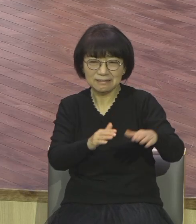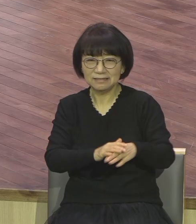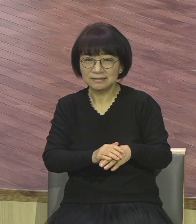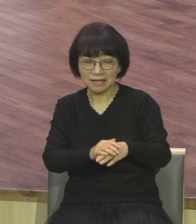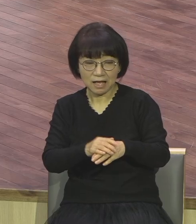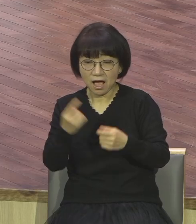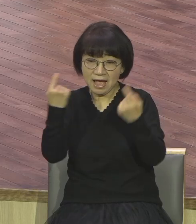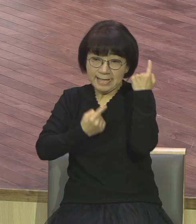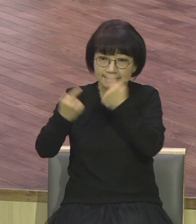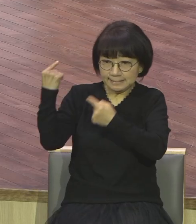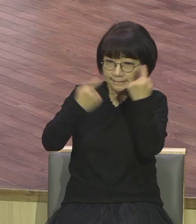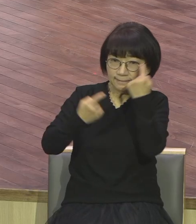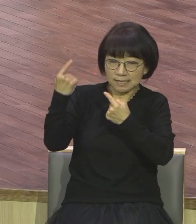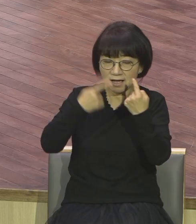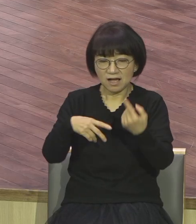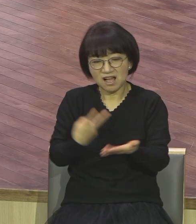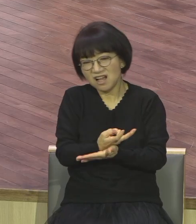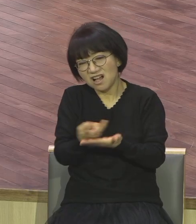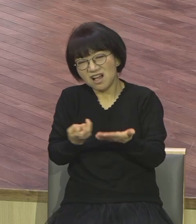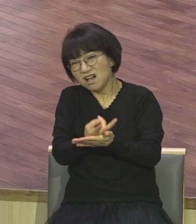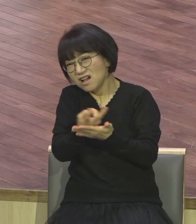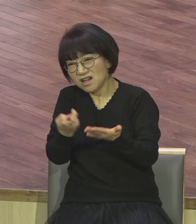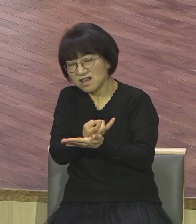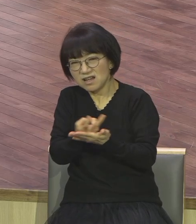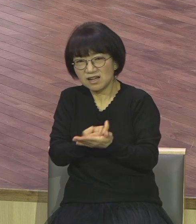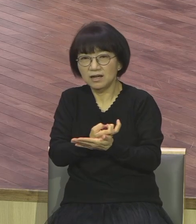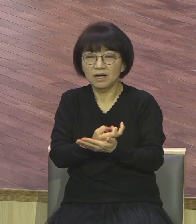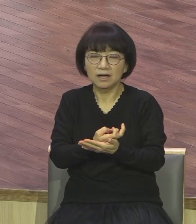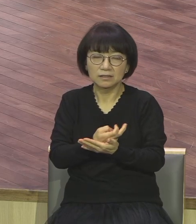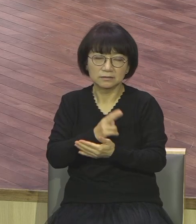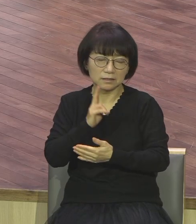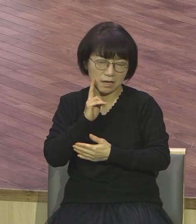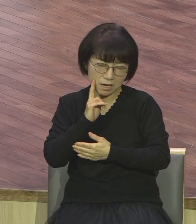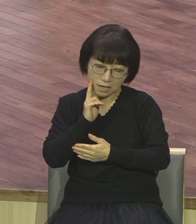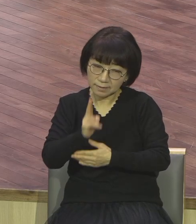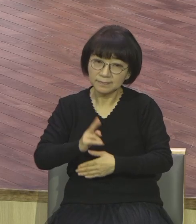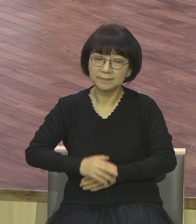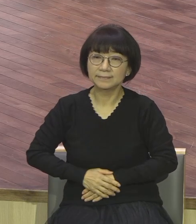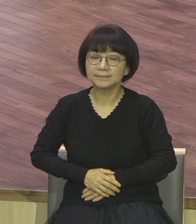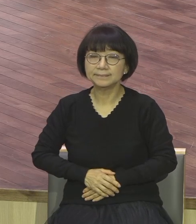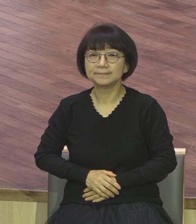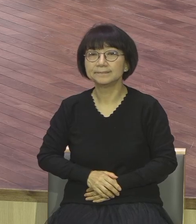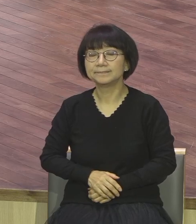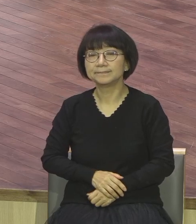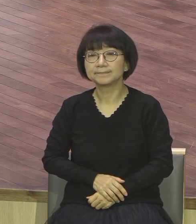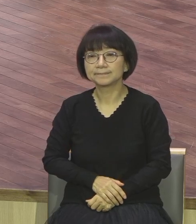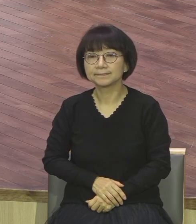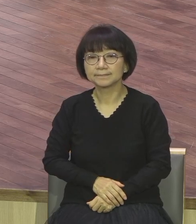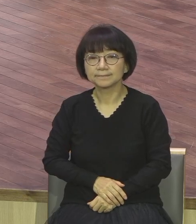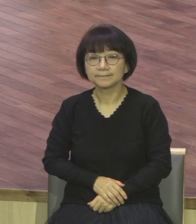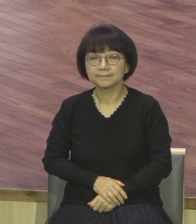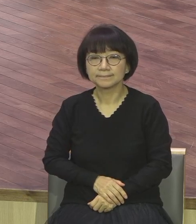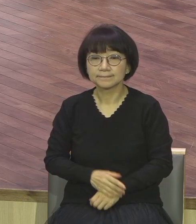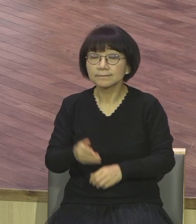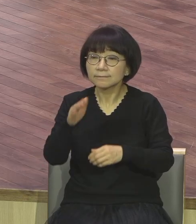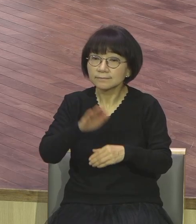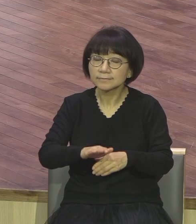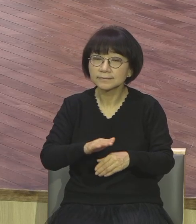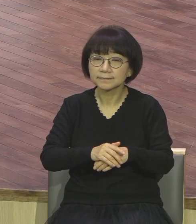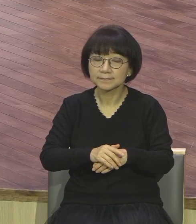심해지면 발작하고 이상한 모습을 보입니다 그나마 끝으로 100명이라도 있는 게 뭐예요